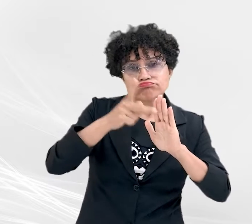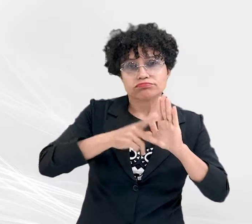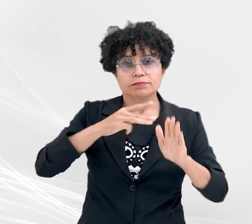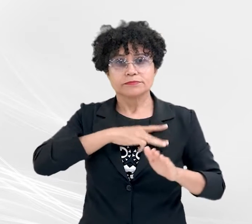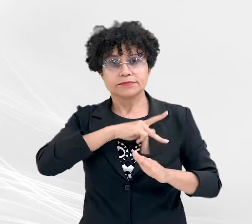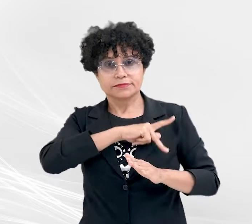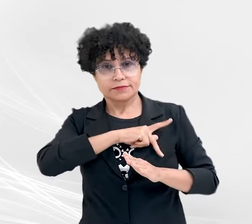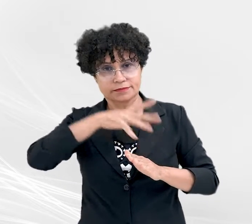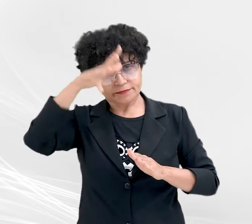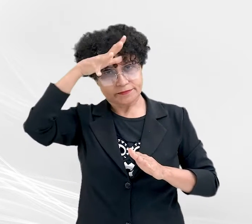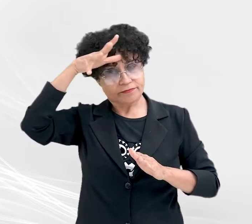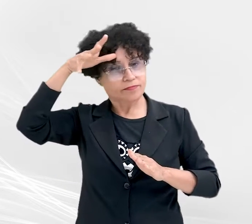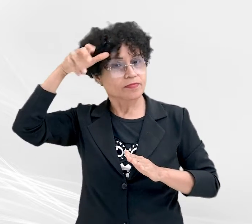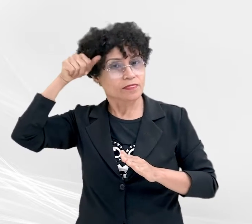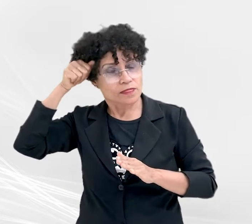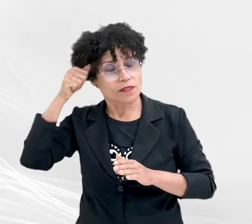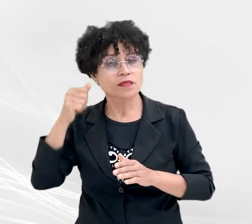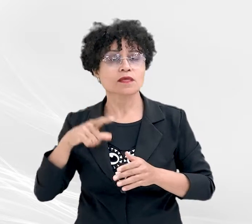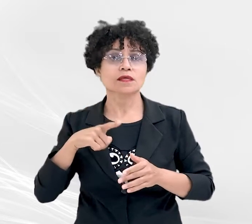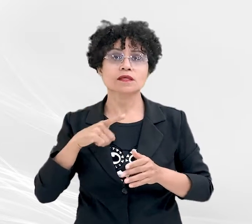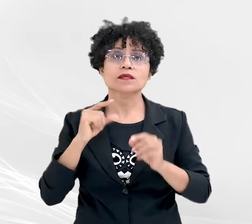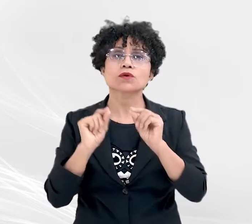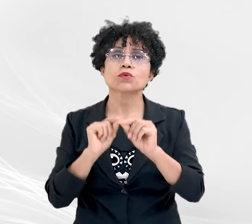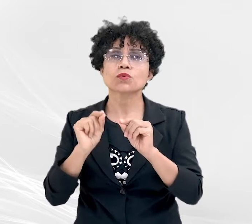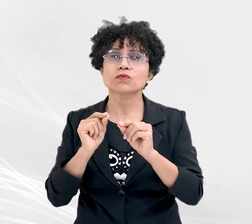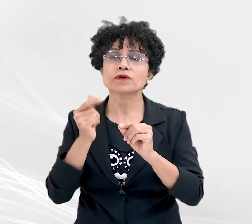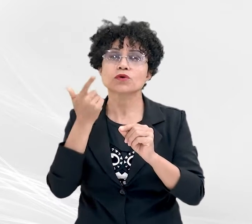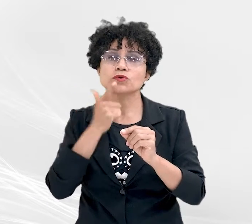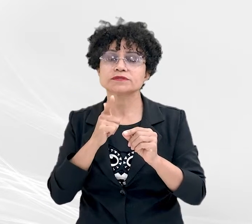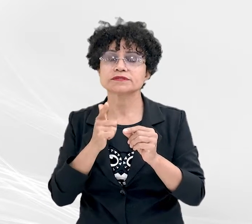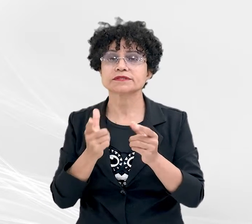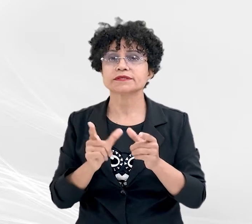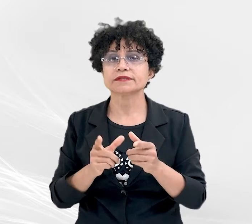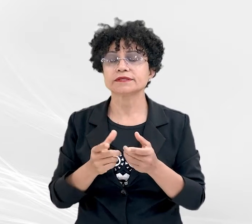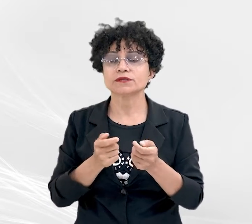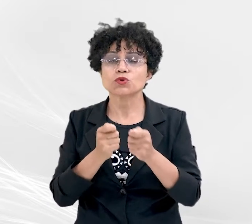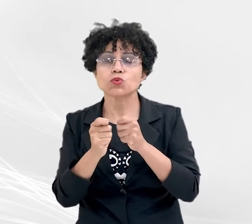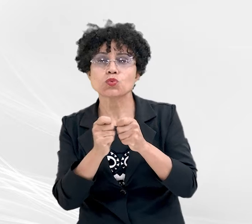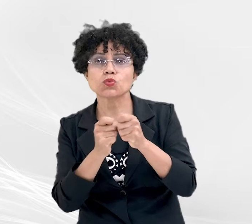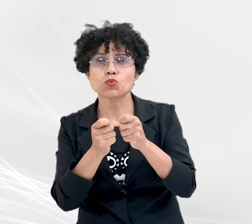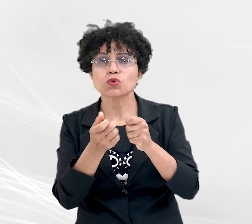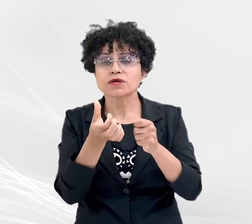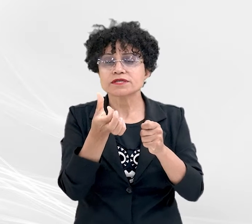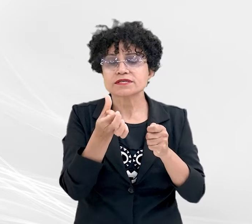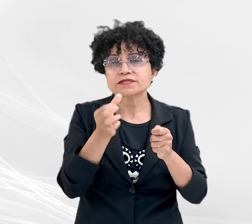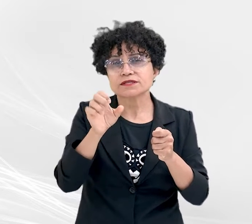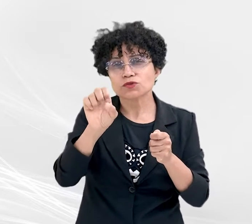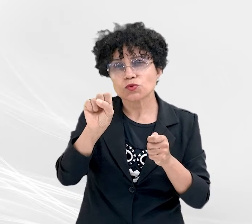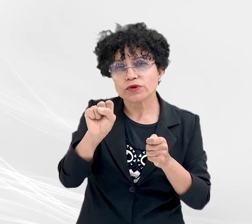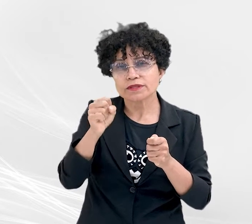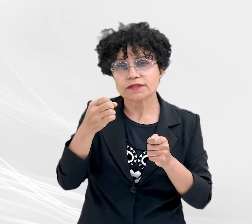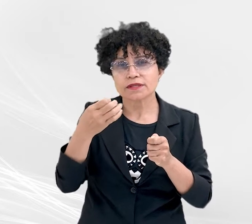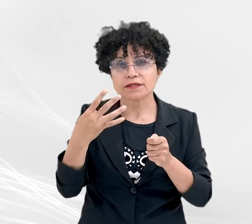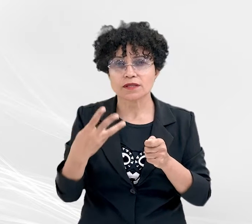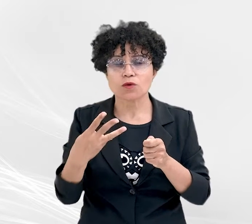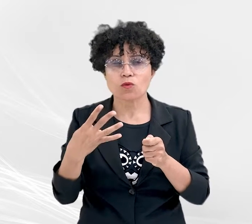Ministério Público do Estado de Mato Grosso deve economizar 684,93